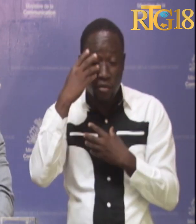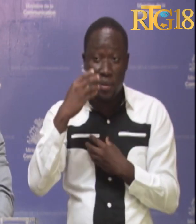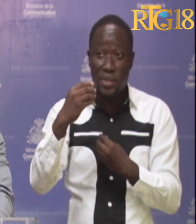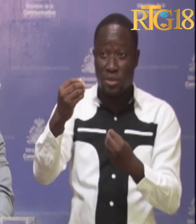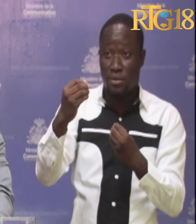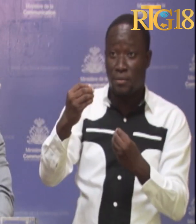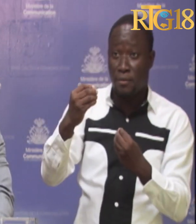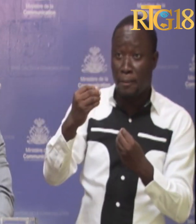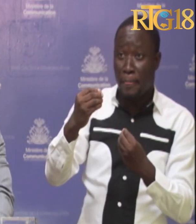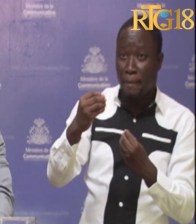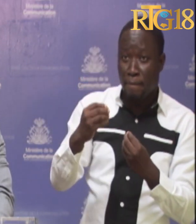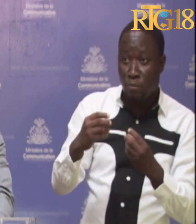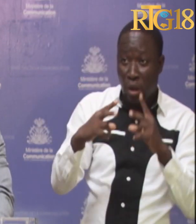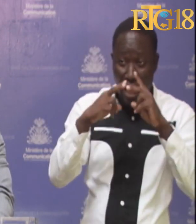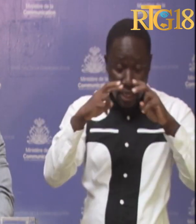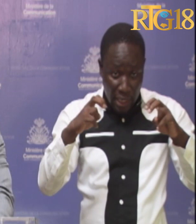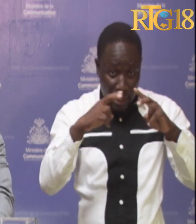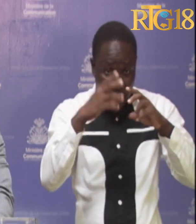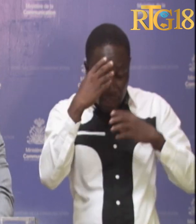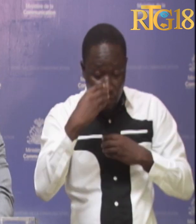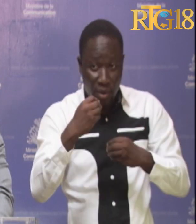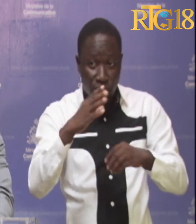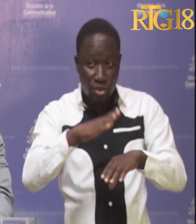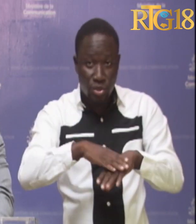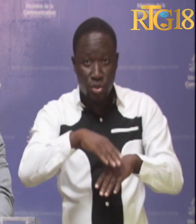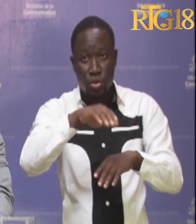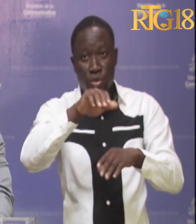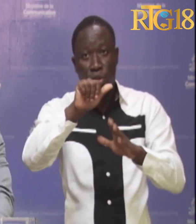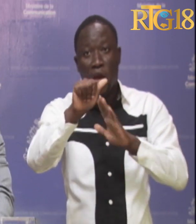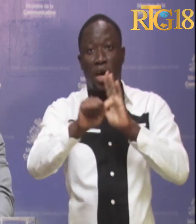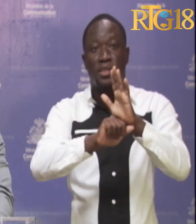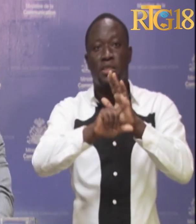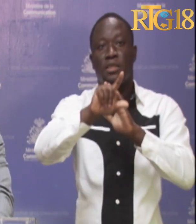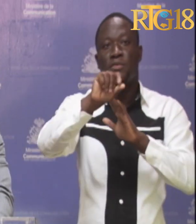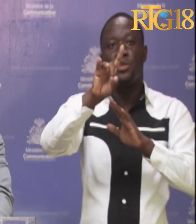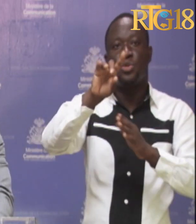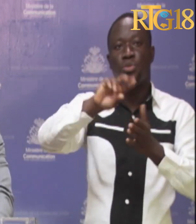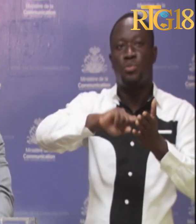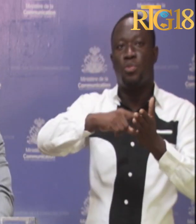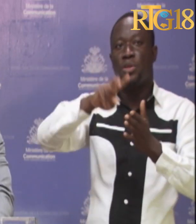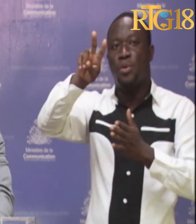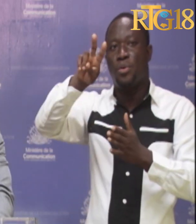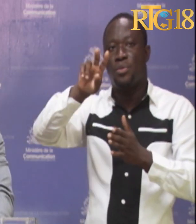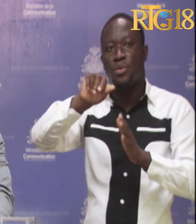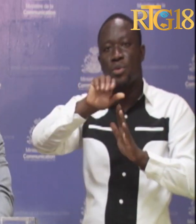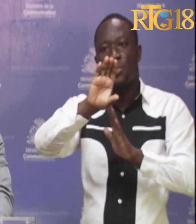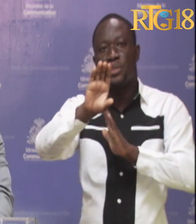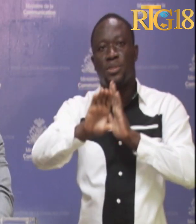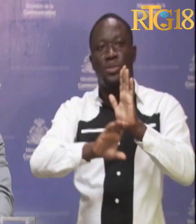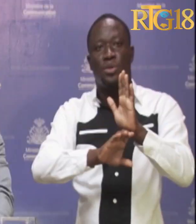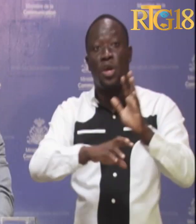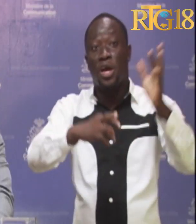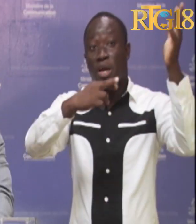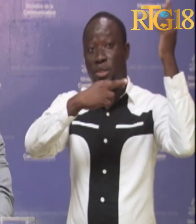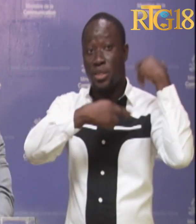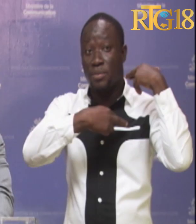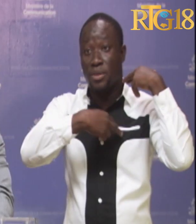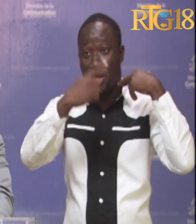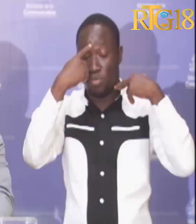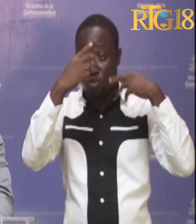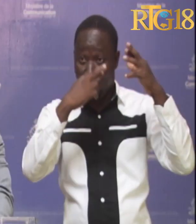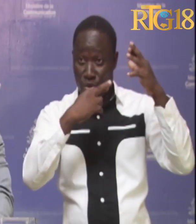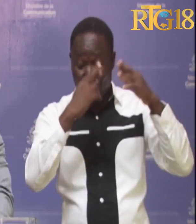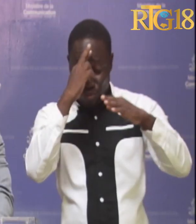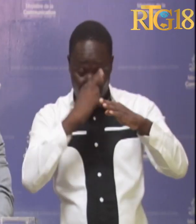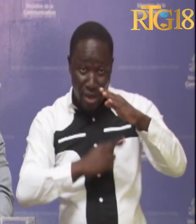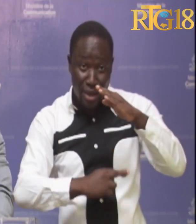conformément aux prescriptions de l'article 28.2 de la Constitution. Responsabilité de respecter l'éthique